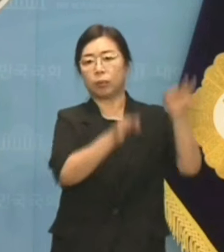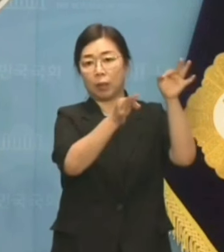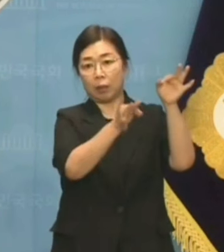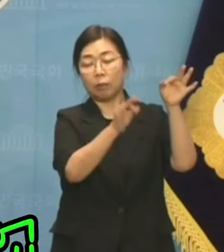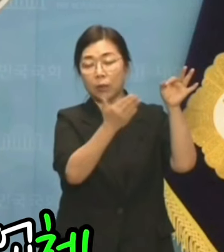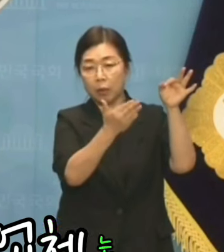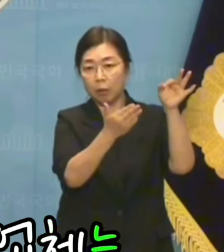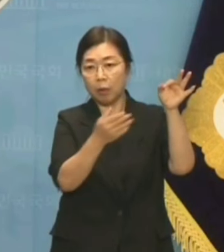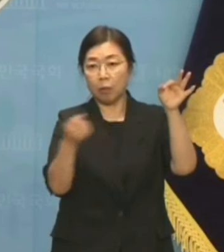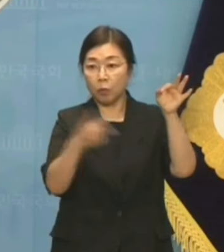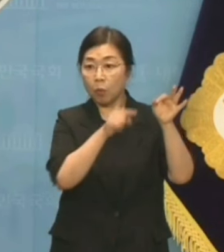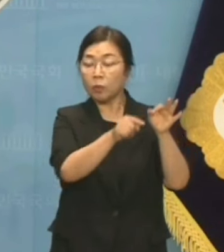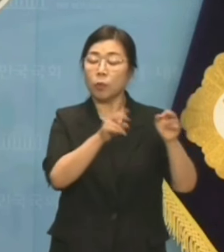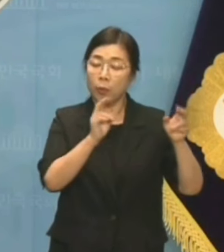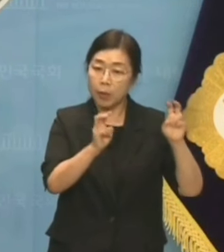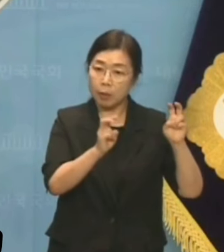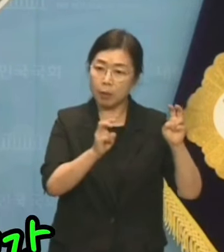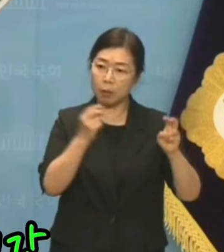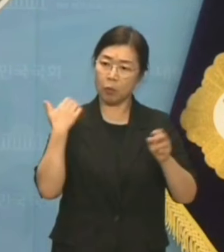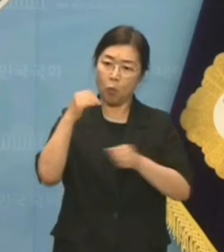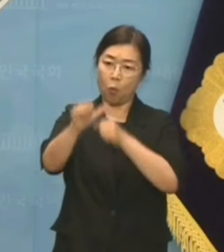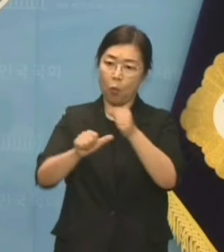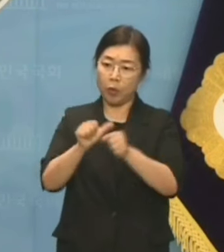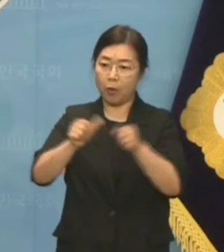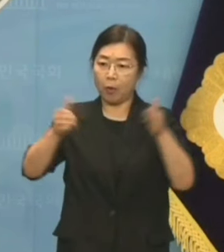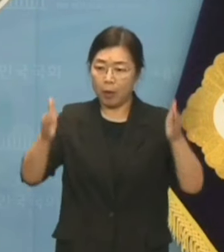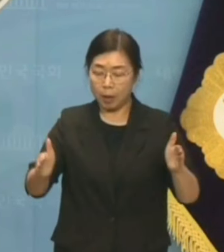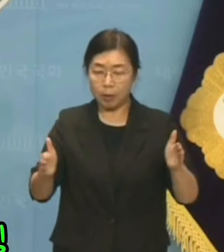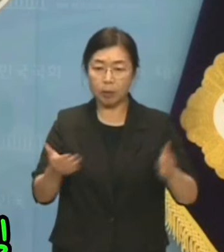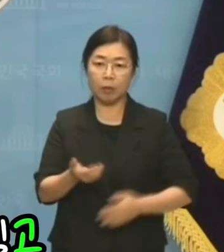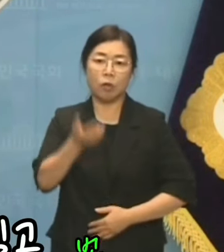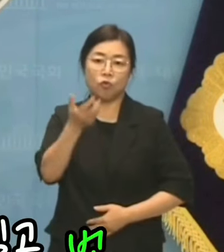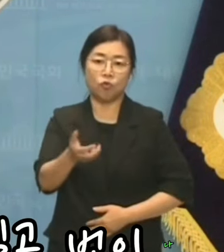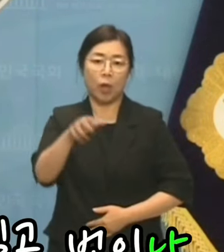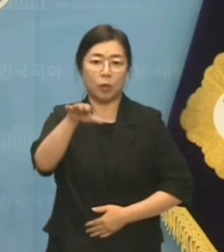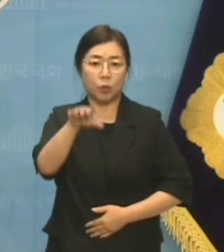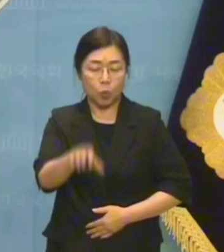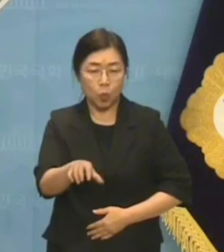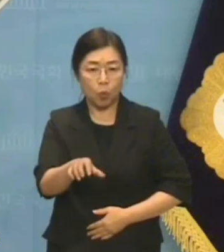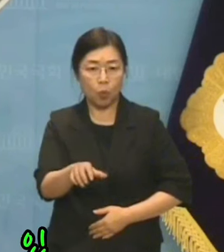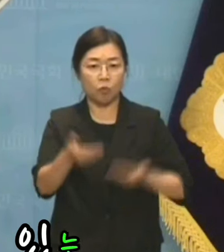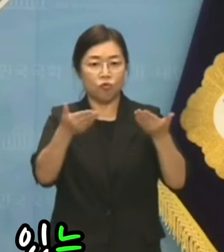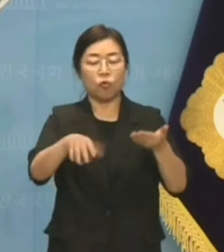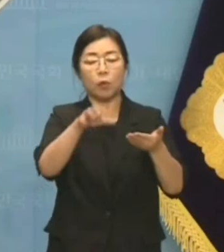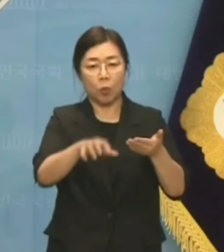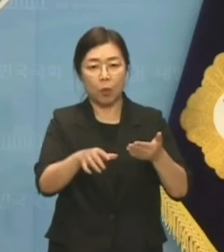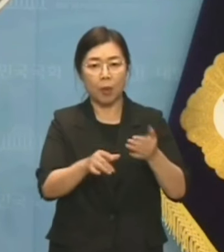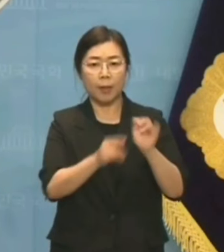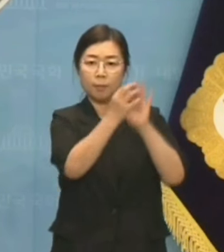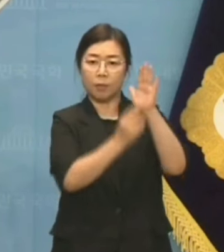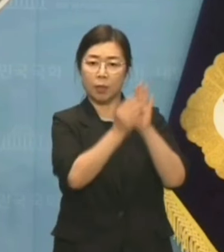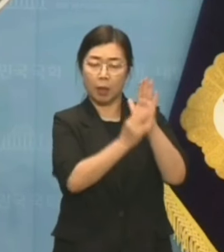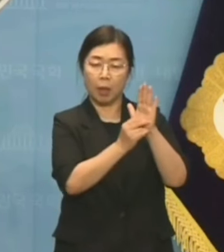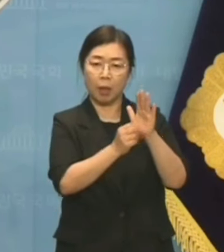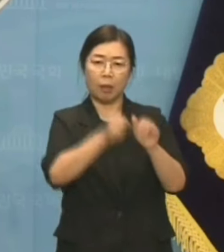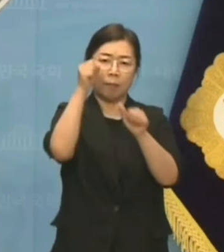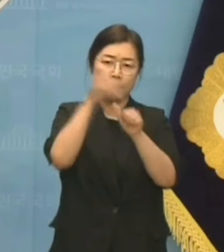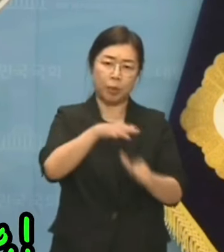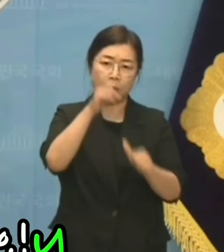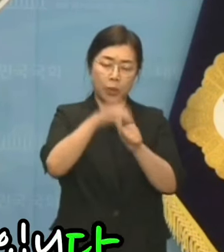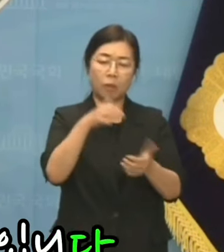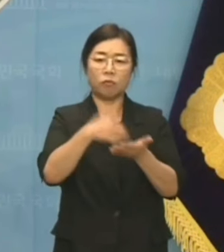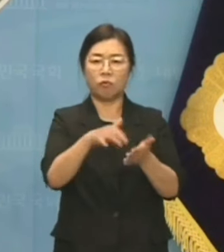더욱이 해당 업체는 최근 5년간 휴게소 입찰에 7번이나 탈락한 바 있는 부적격